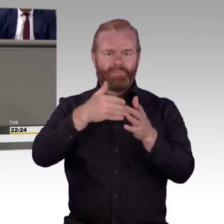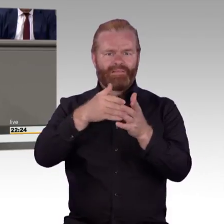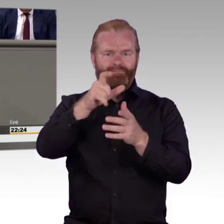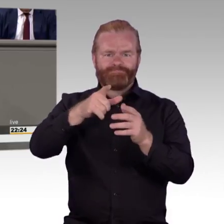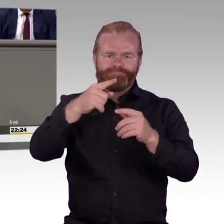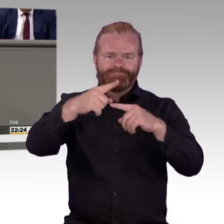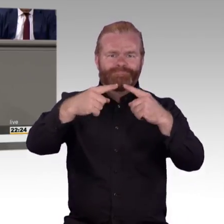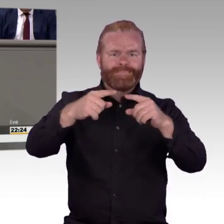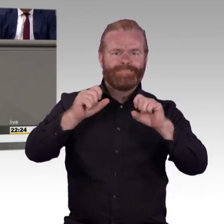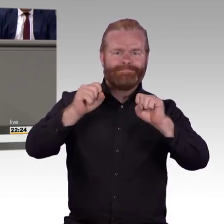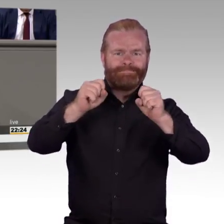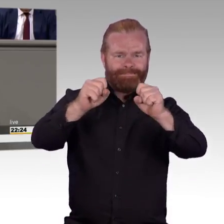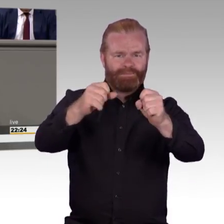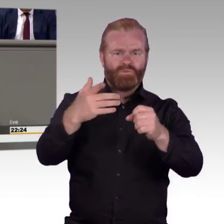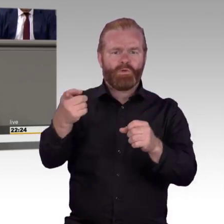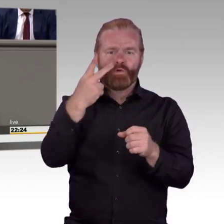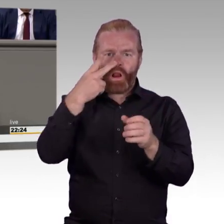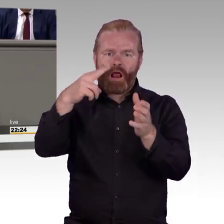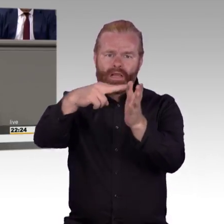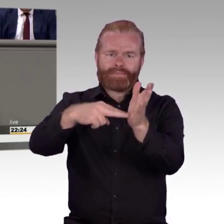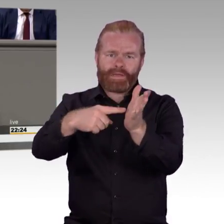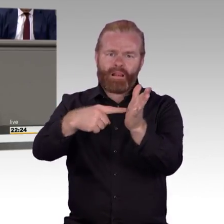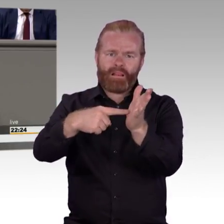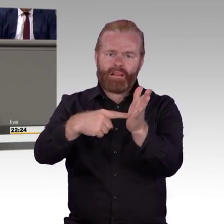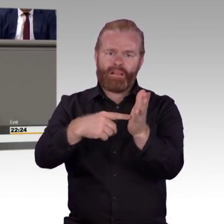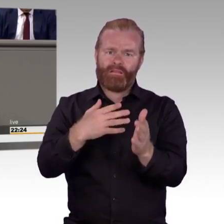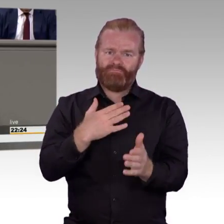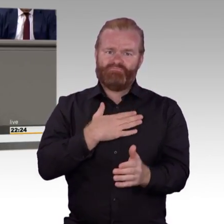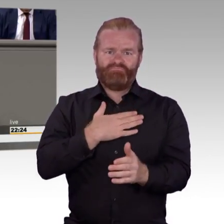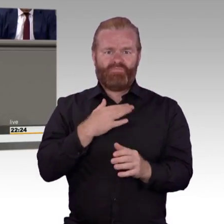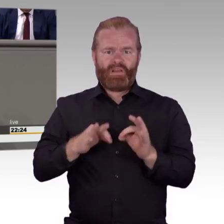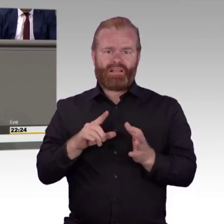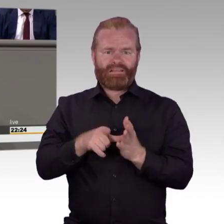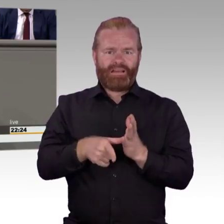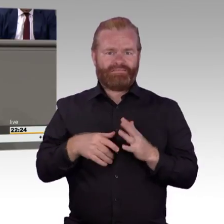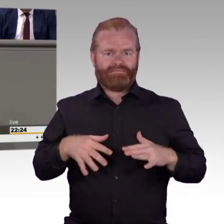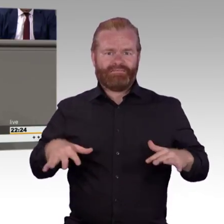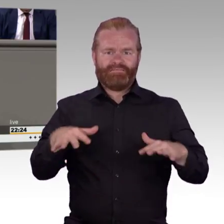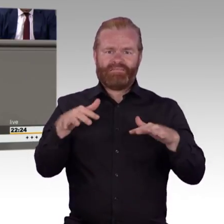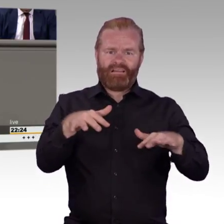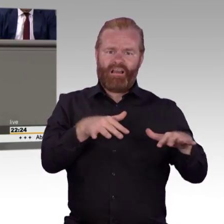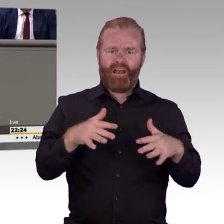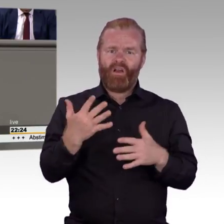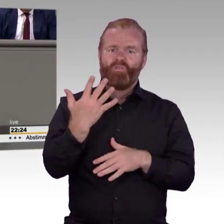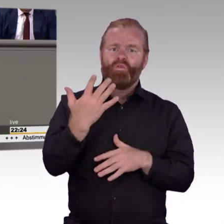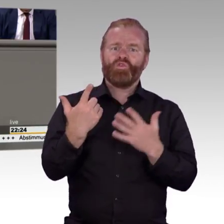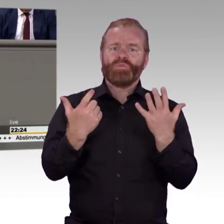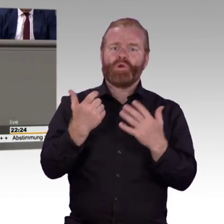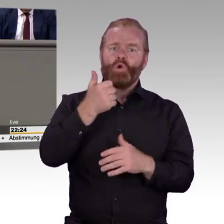auch nicht, aber manchmal ist es vielleicht auch ein Weg zur Erkenntnis, wenn man sieht, dass da Menschen auch wirklich Hilfe des Staates brauchen, und dass wir gerade im Bereich der